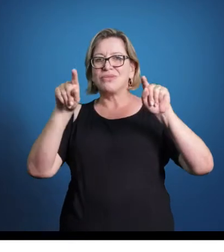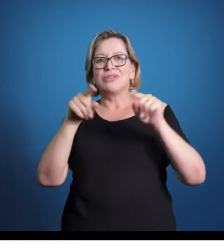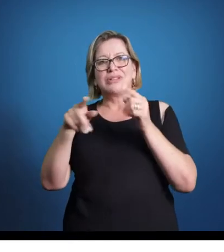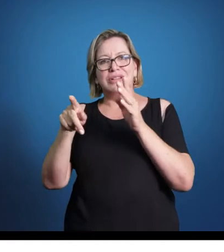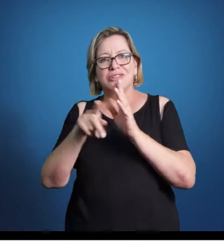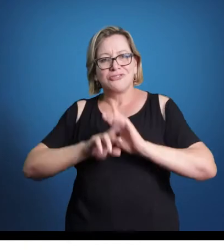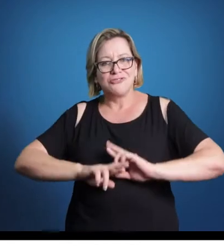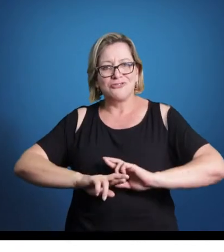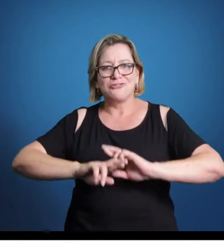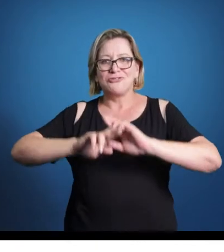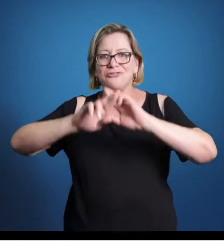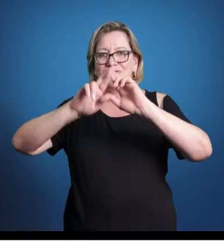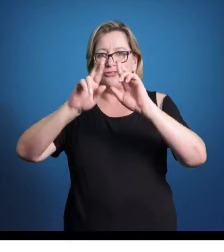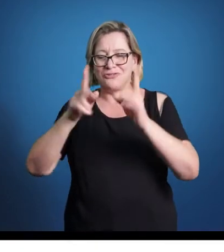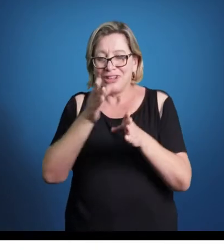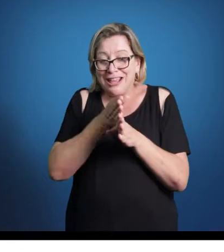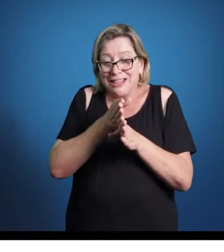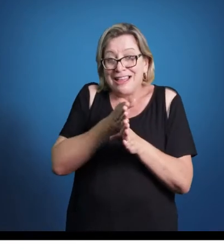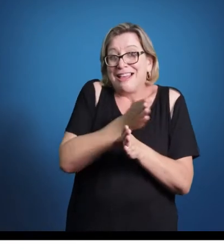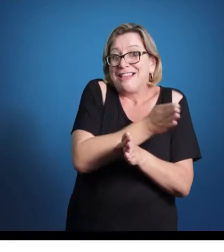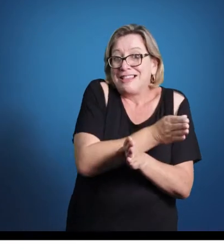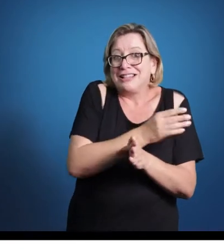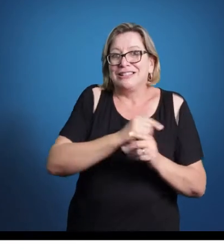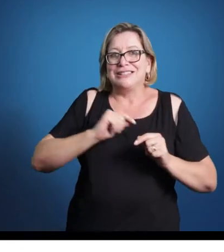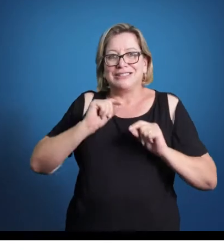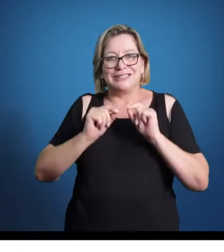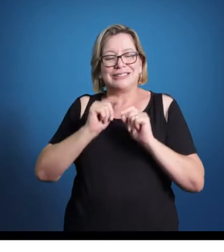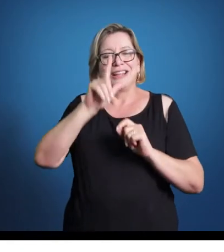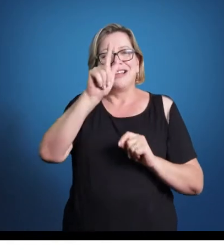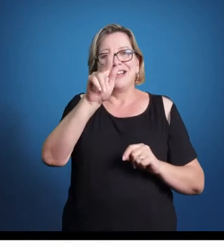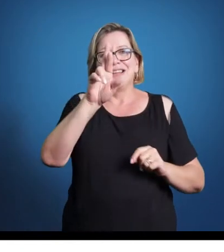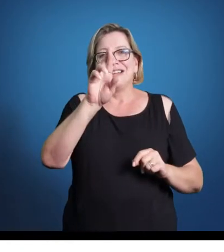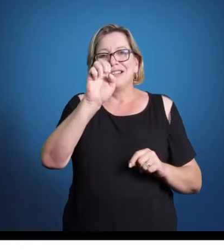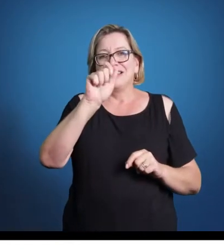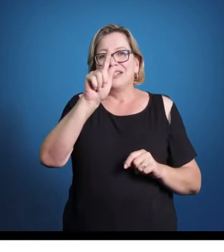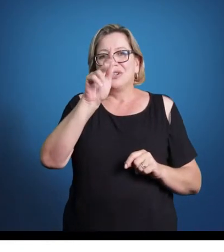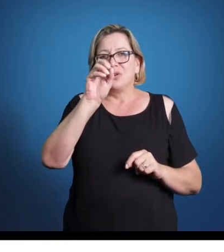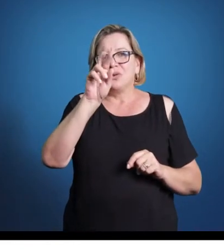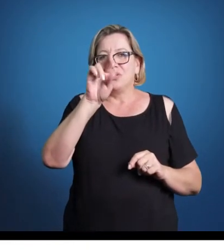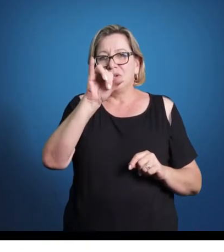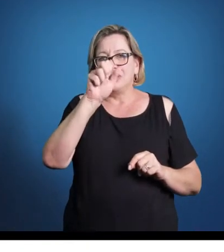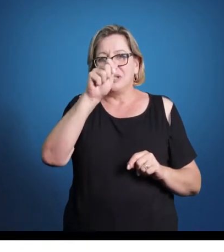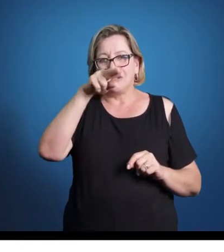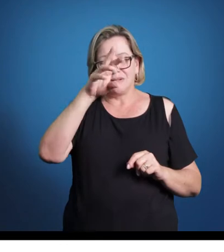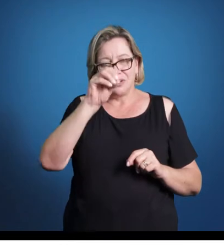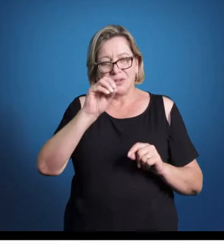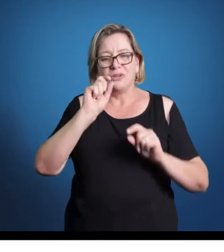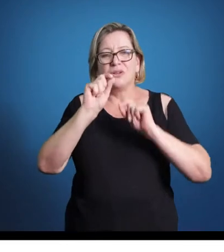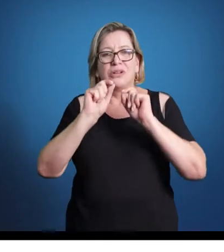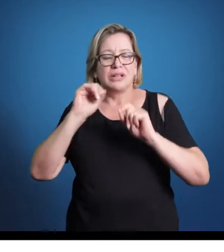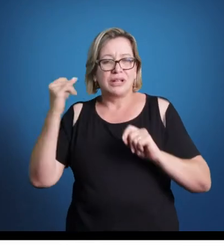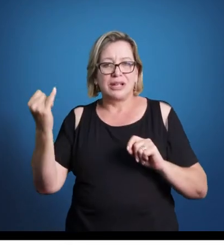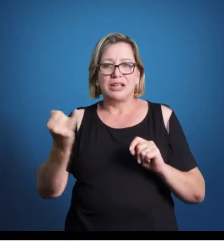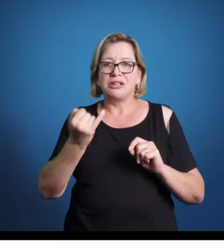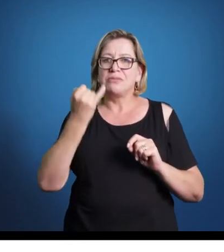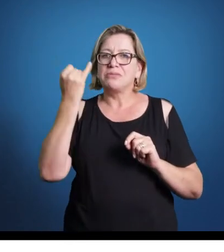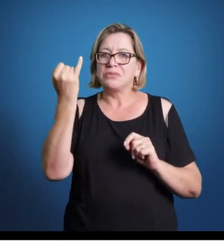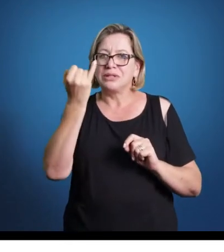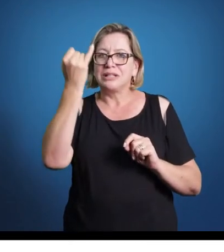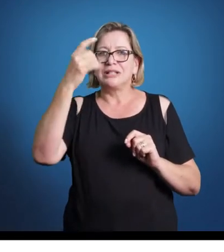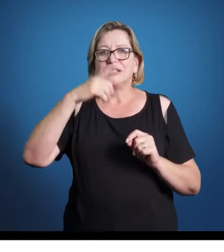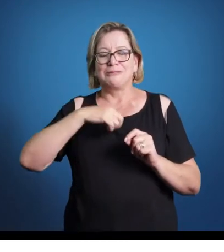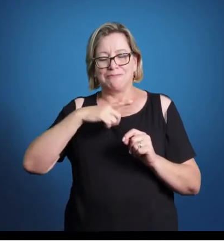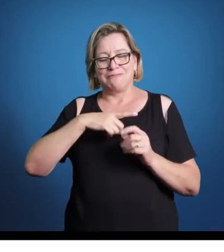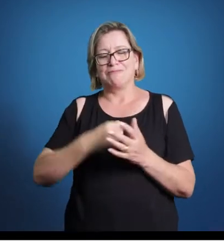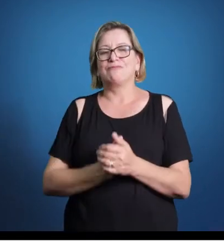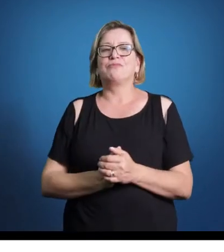diferentes do canto gregoriano, que é o core, que é aquilo que era mais importante do que foi produzido durante o